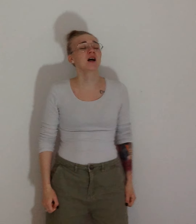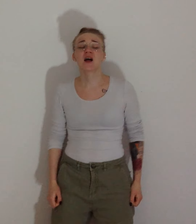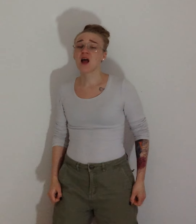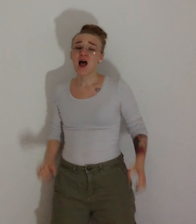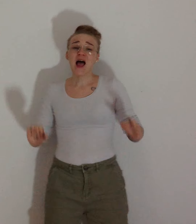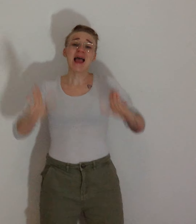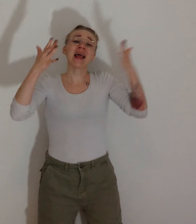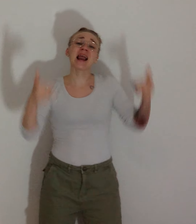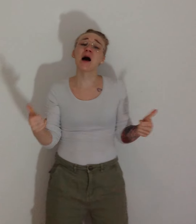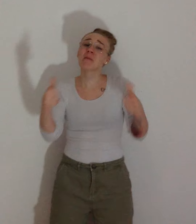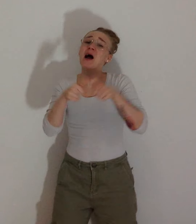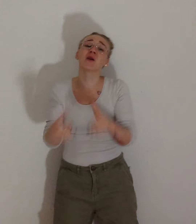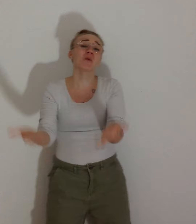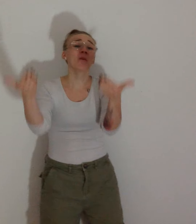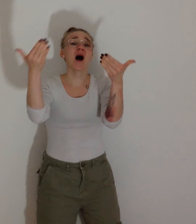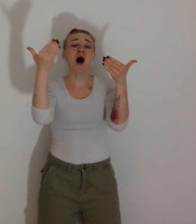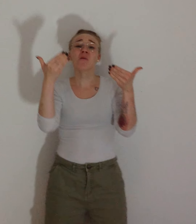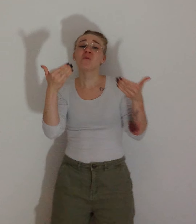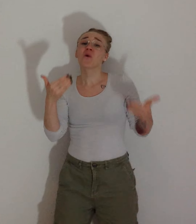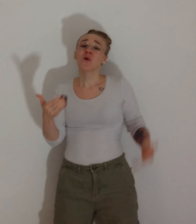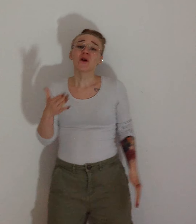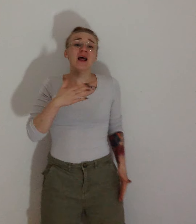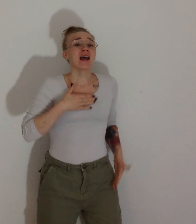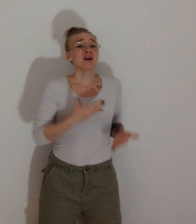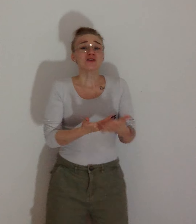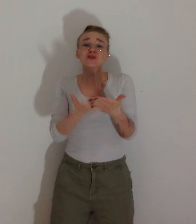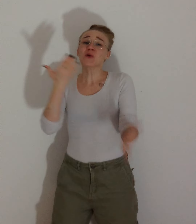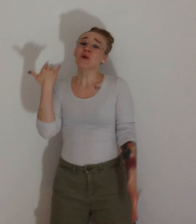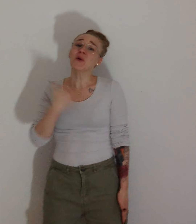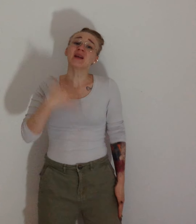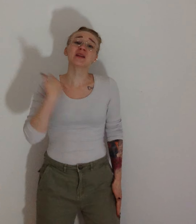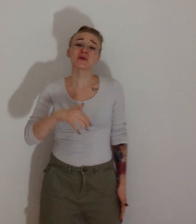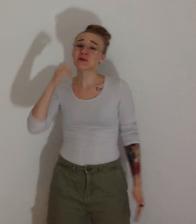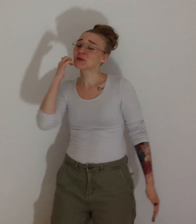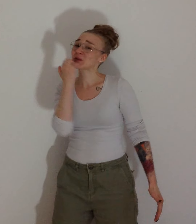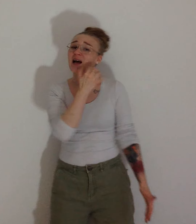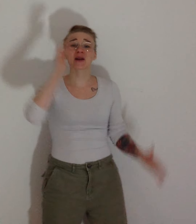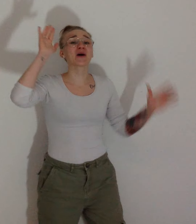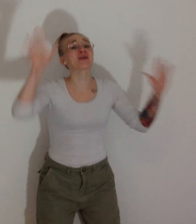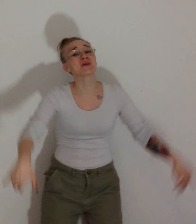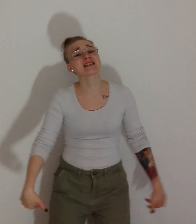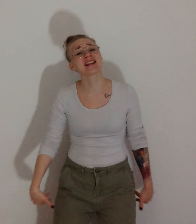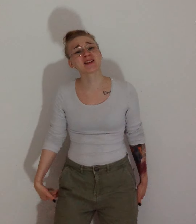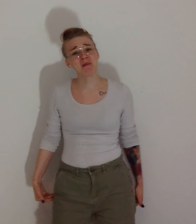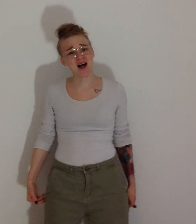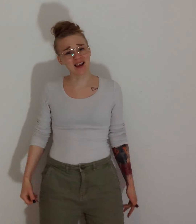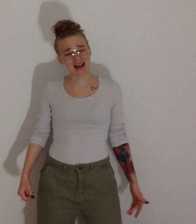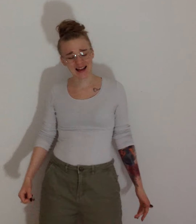Elämä luvaa mulle, etten jää sun yökuvallon